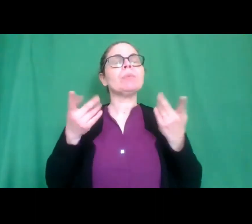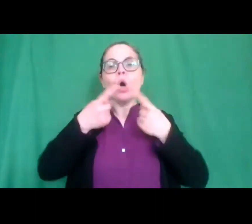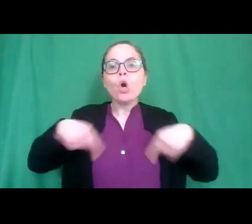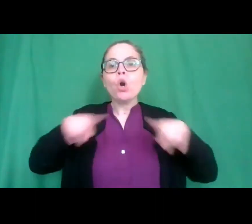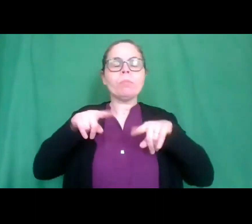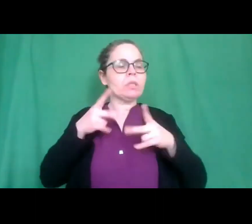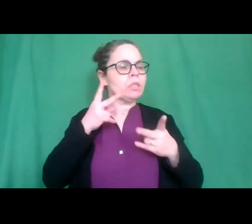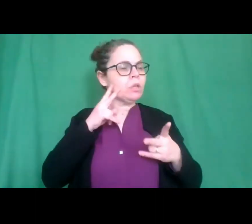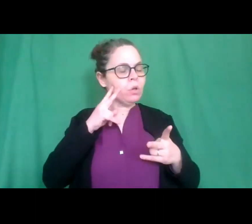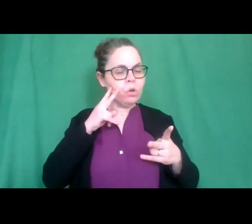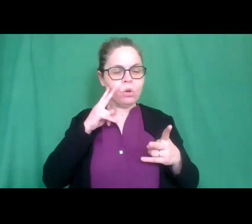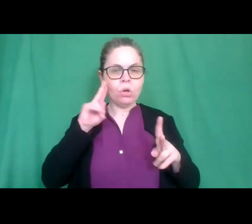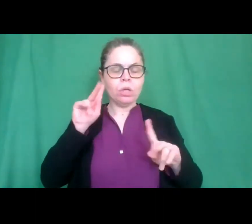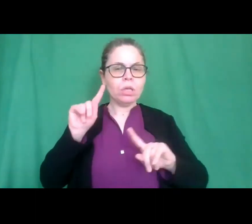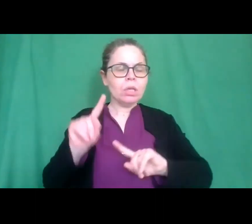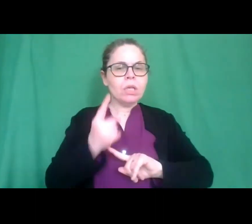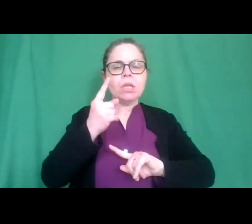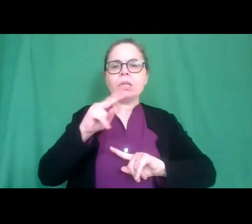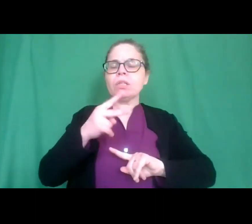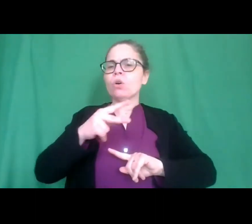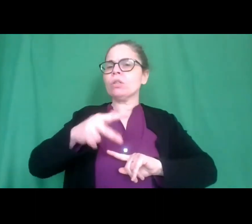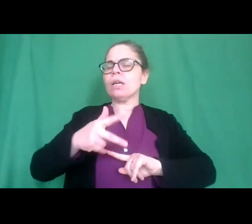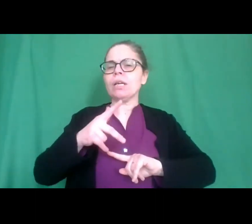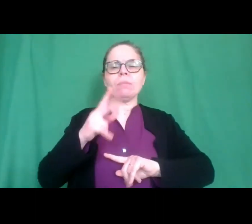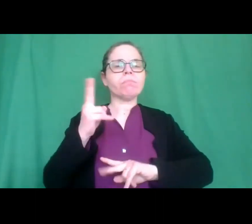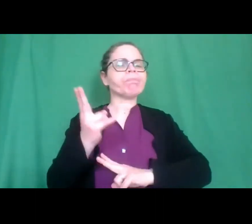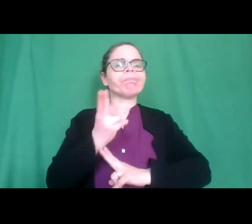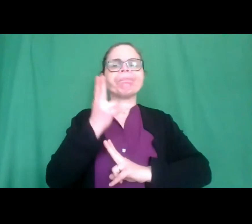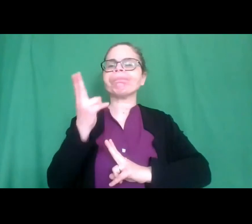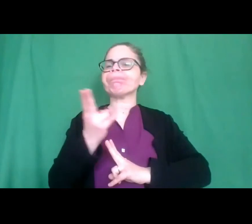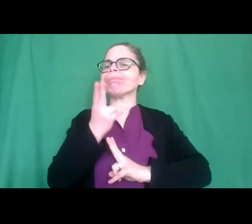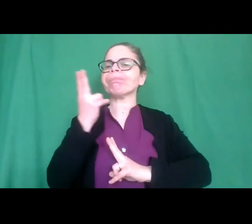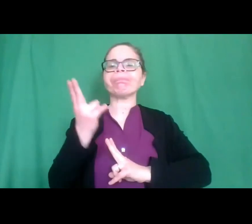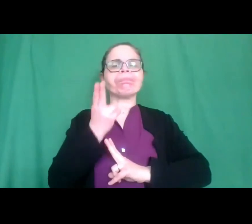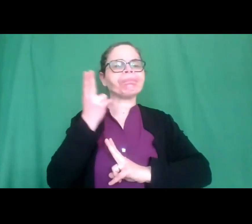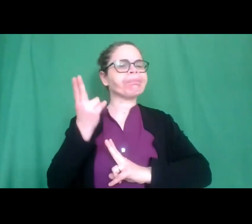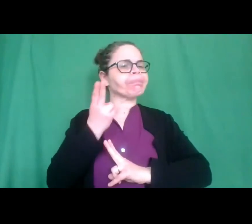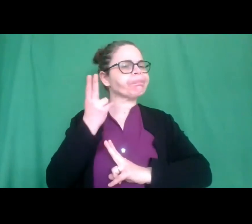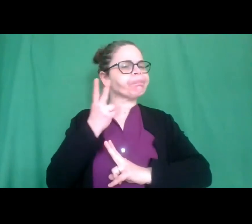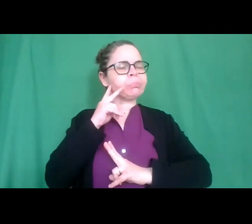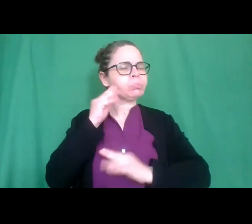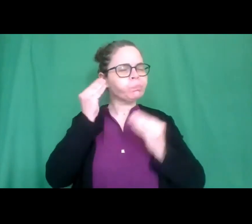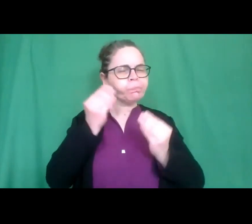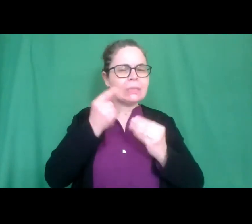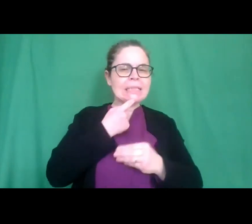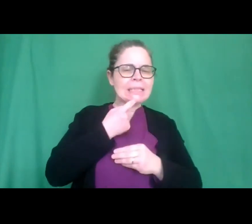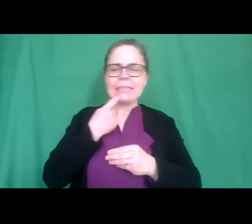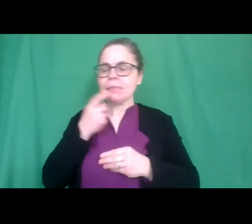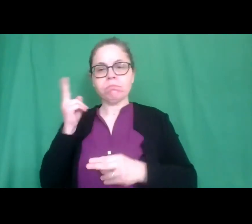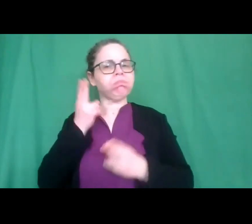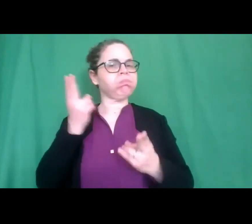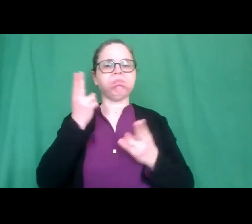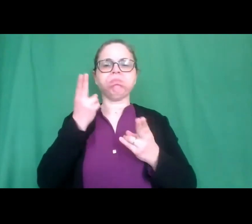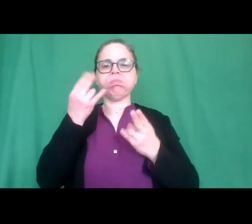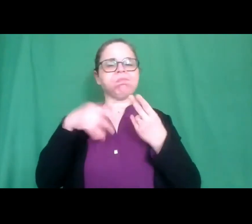non è riuscita a decretare il primo secondo il terzo proprio non ce la faceva si arrovellava ma non ce l'ha fatta